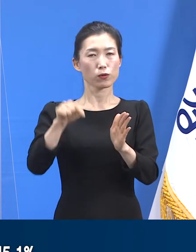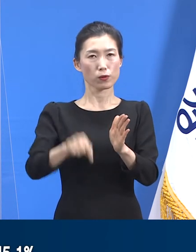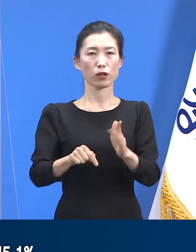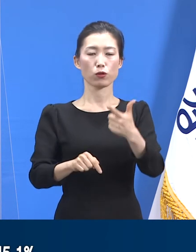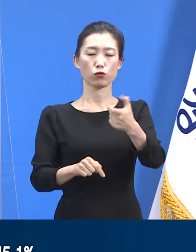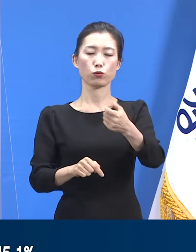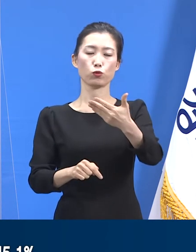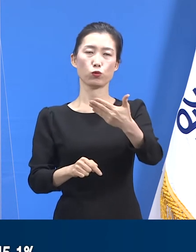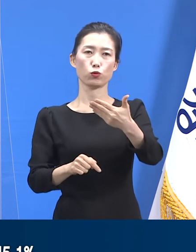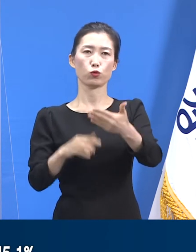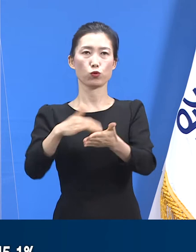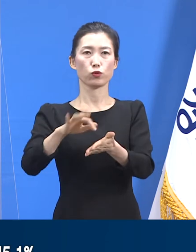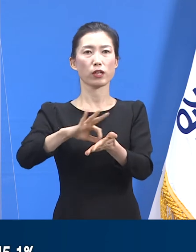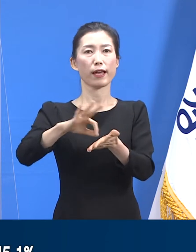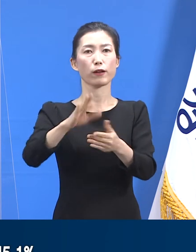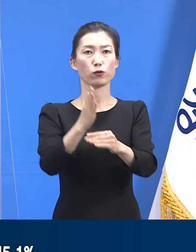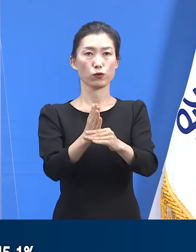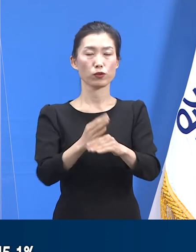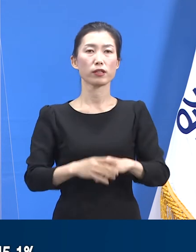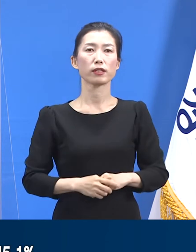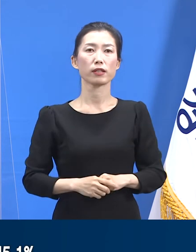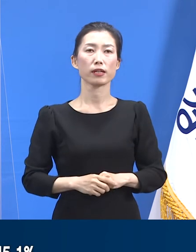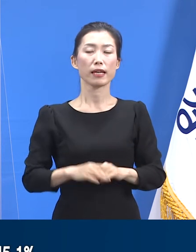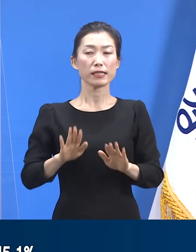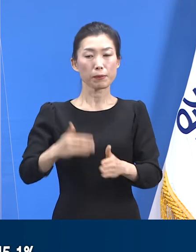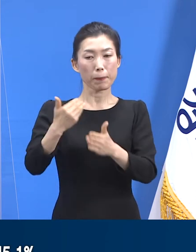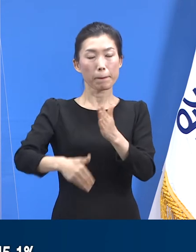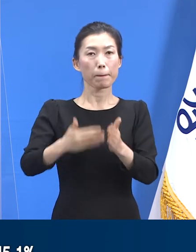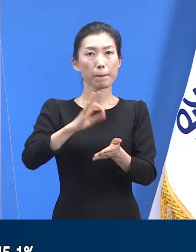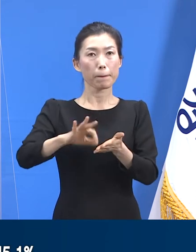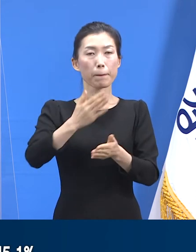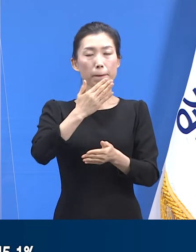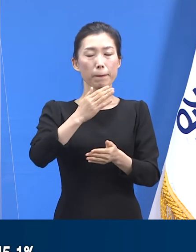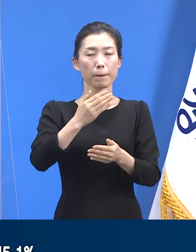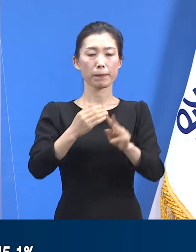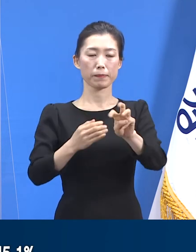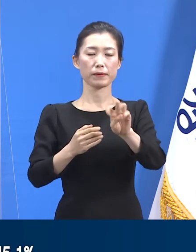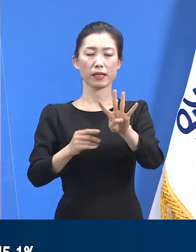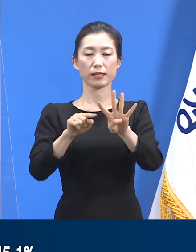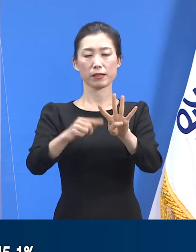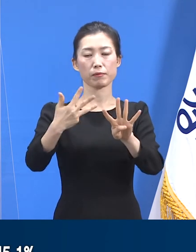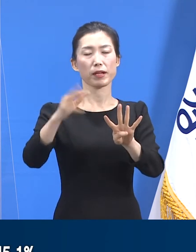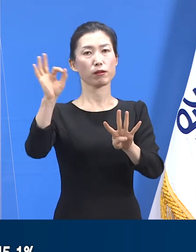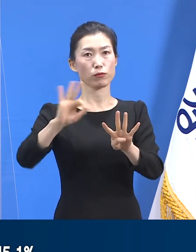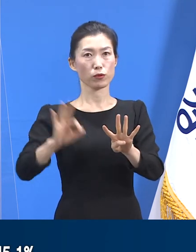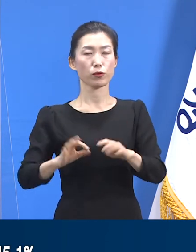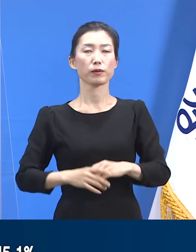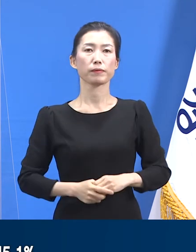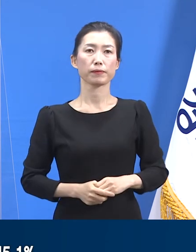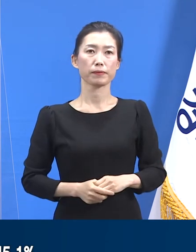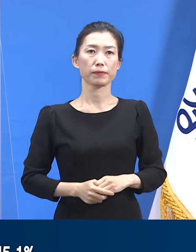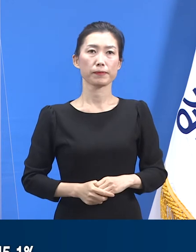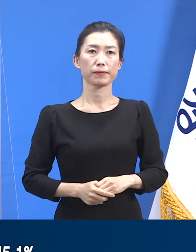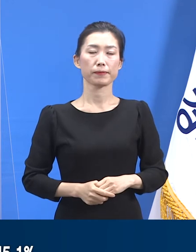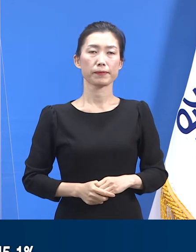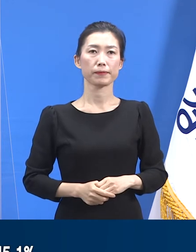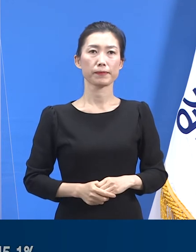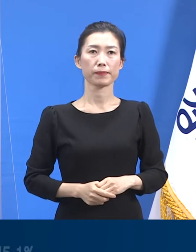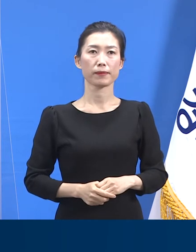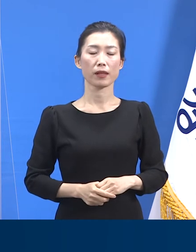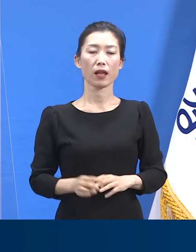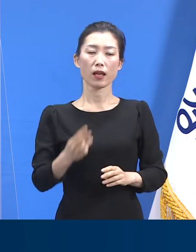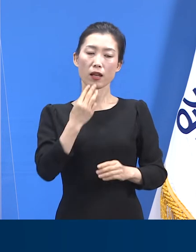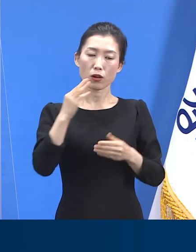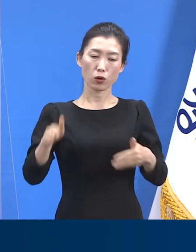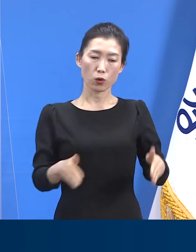69개를 사용하고 있습니다. 현재 가동률은 33.8%입니다. 도가